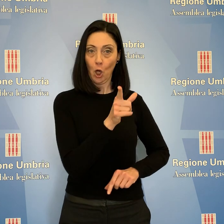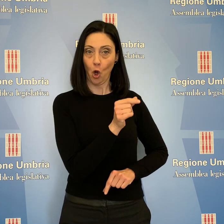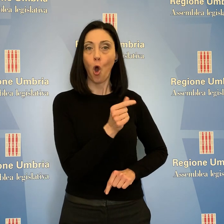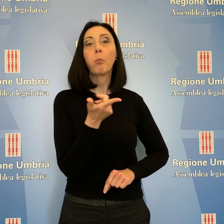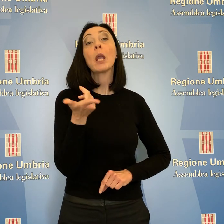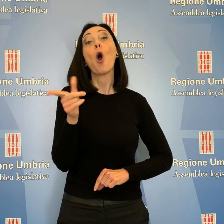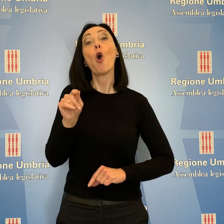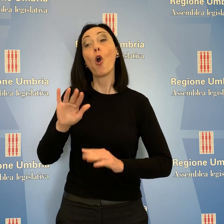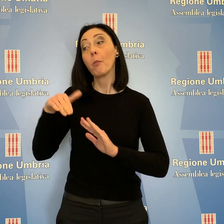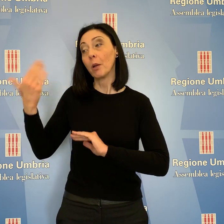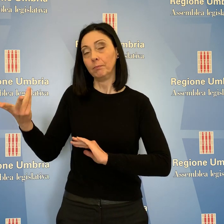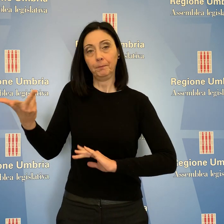eterologa.